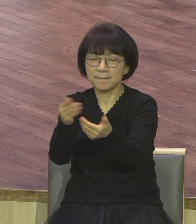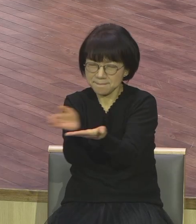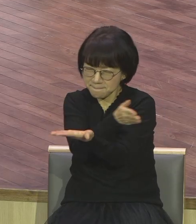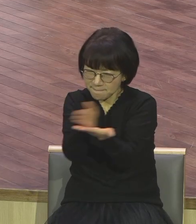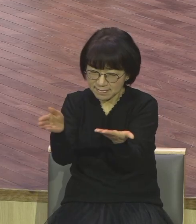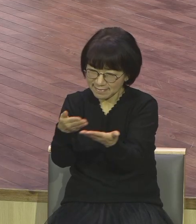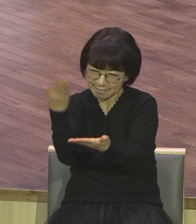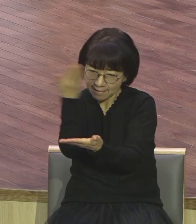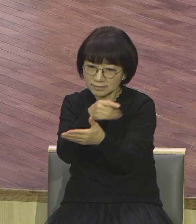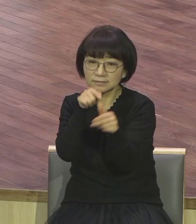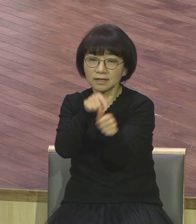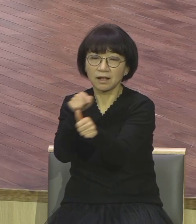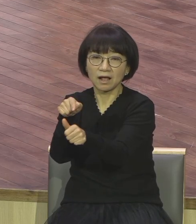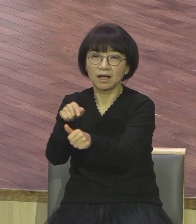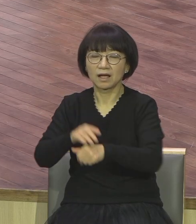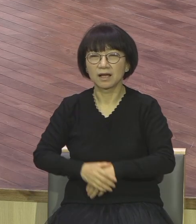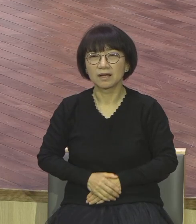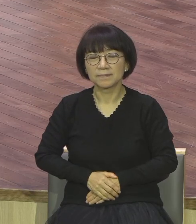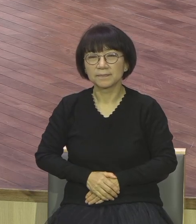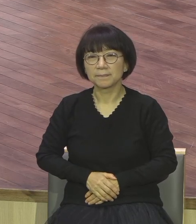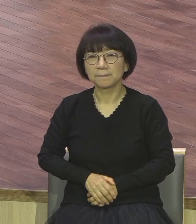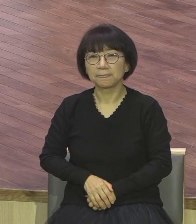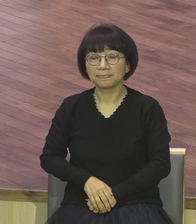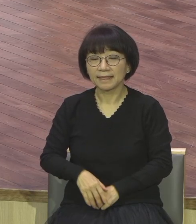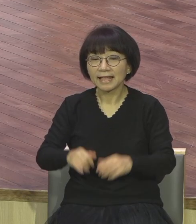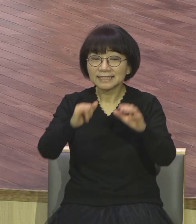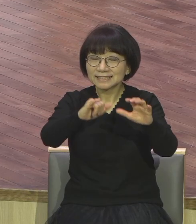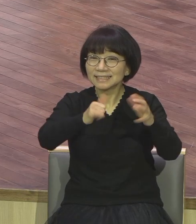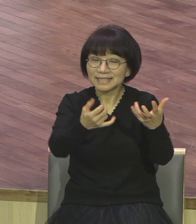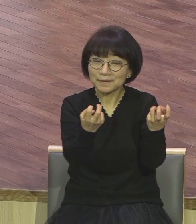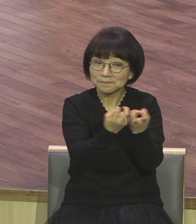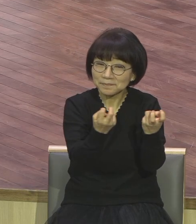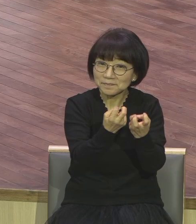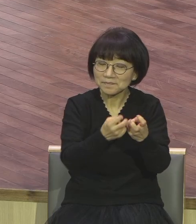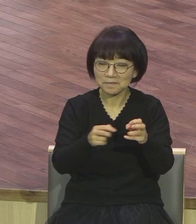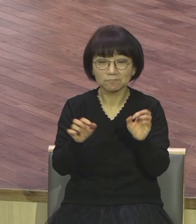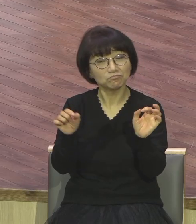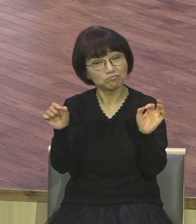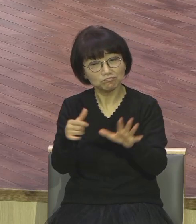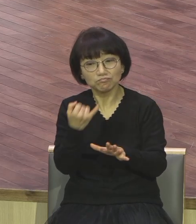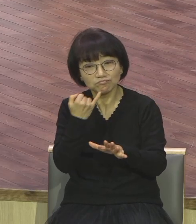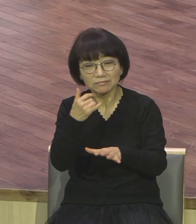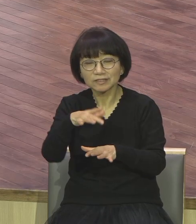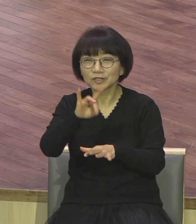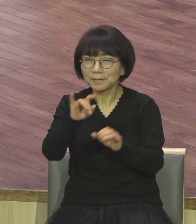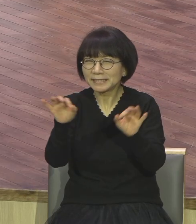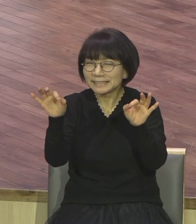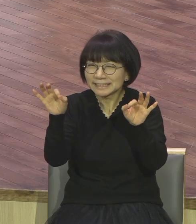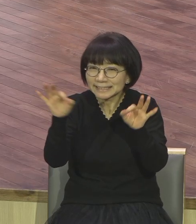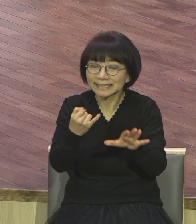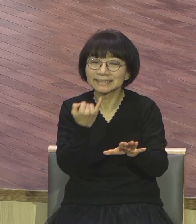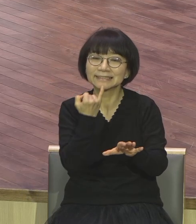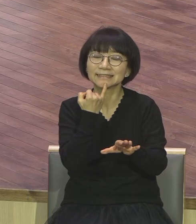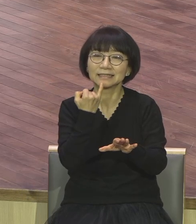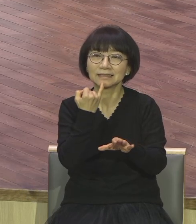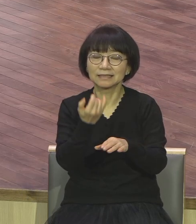세상 방법은요 잠시 뭐가 되는 것 같은데 사실은 상태만 더